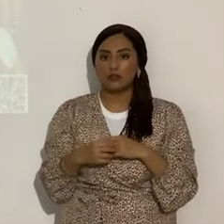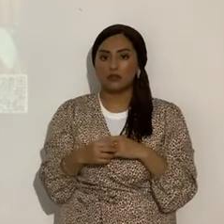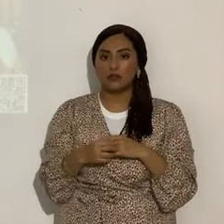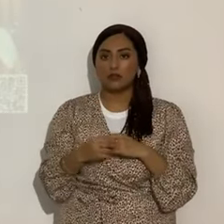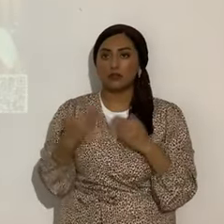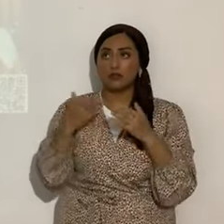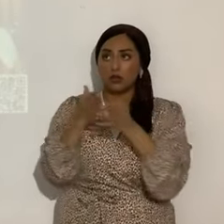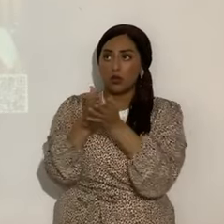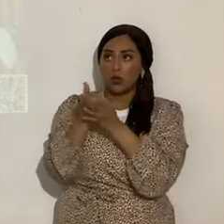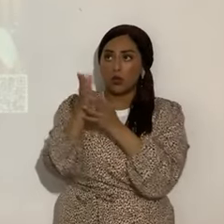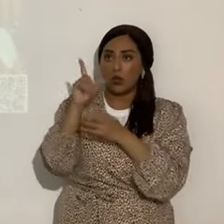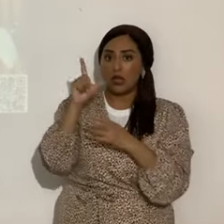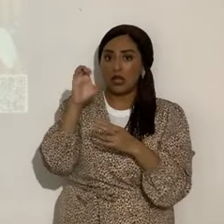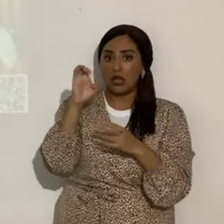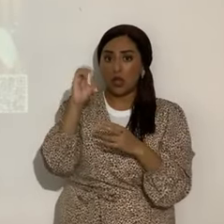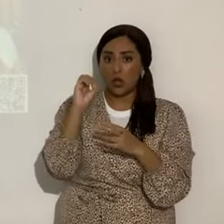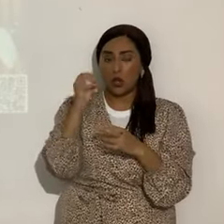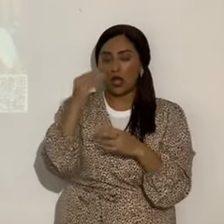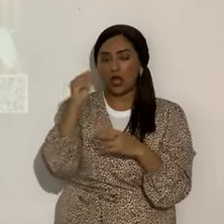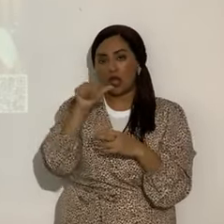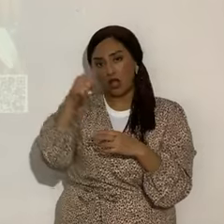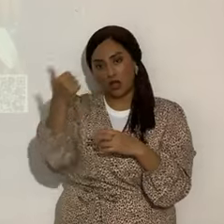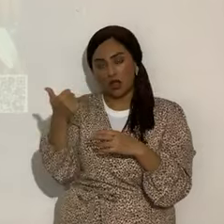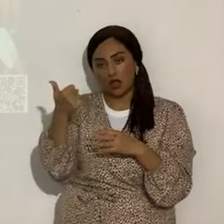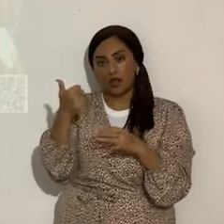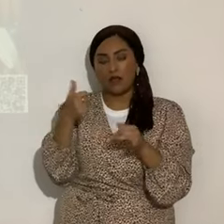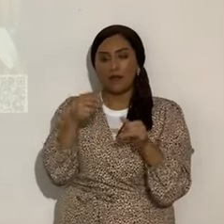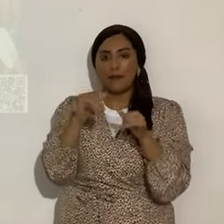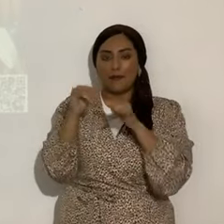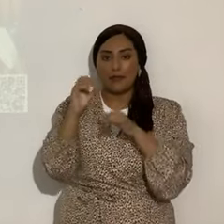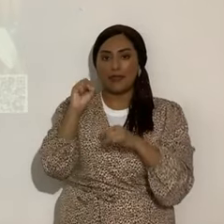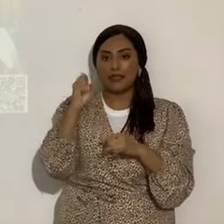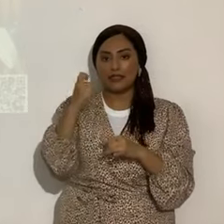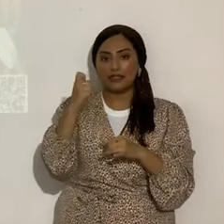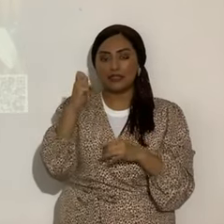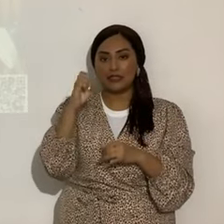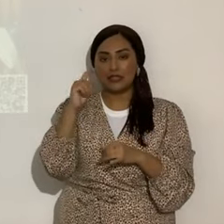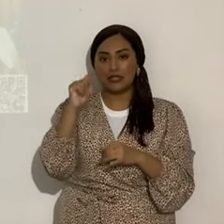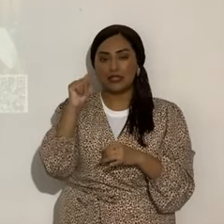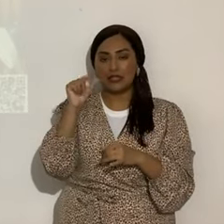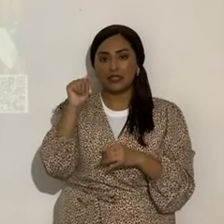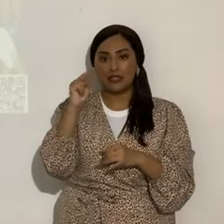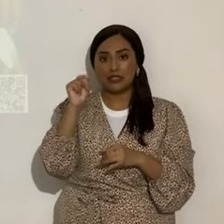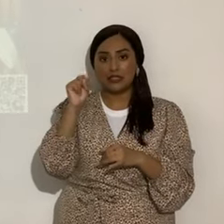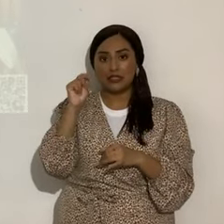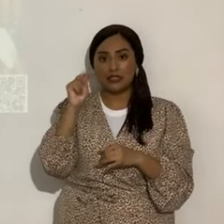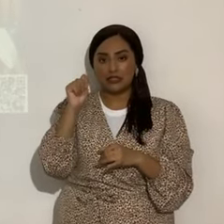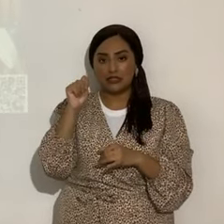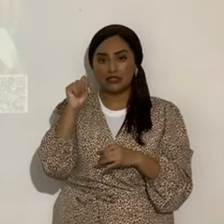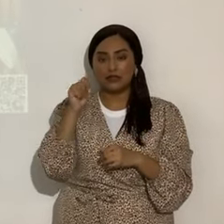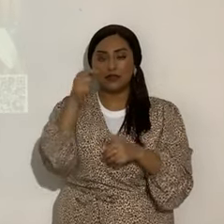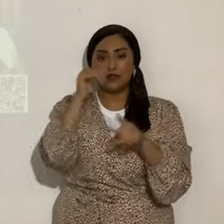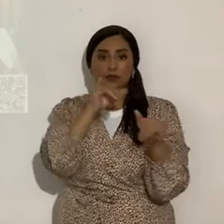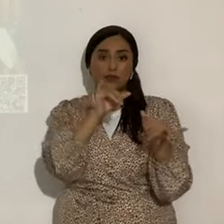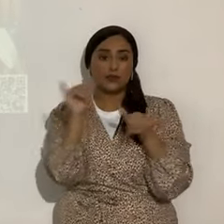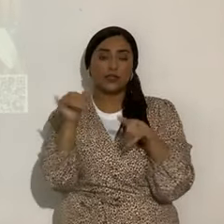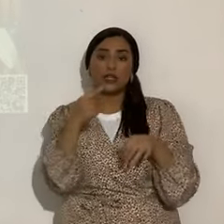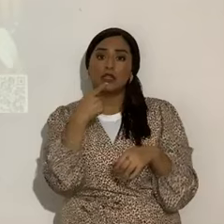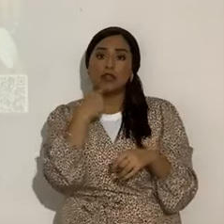Leo y otras constelaciones como la sextante. ¿Se acuerdan? También dije que el cometa Atlas,